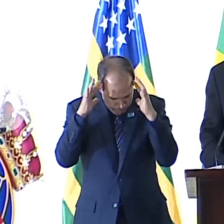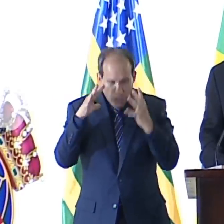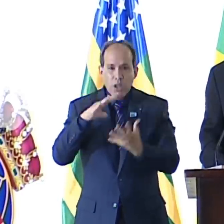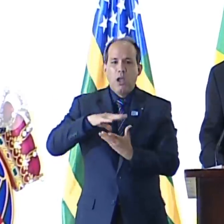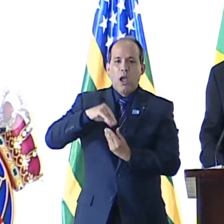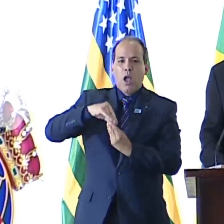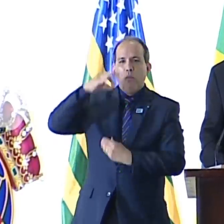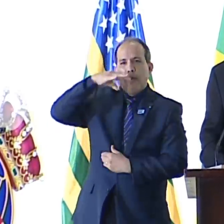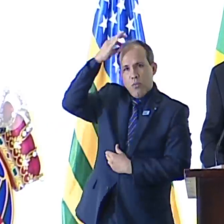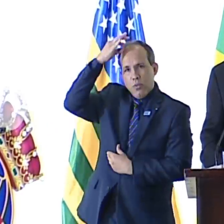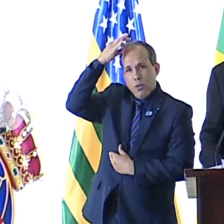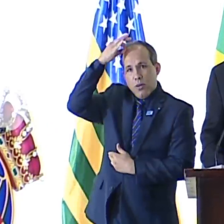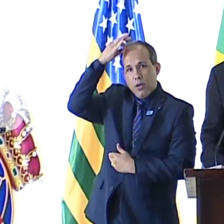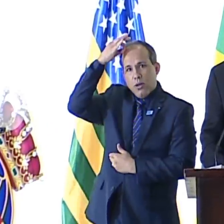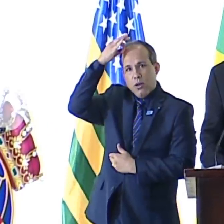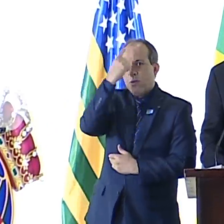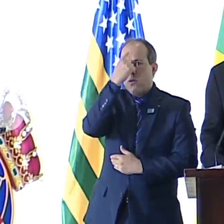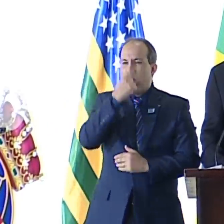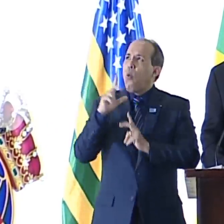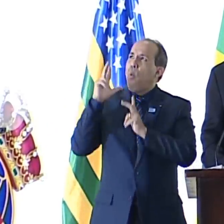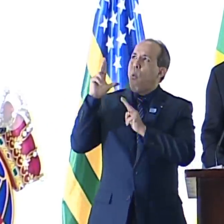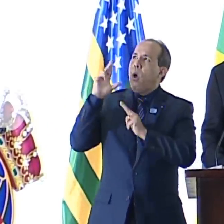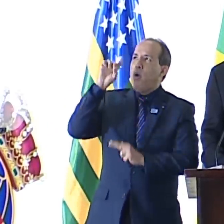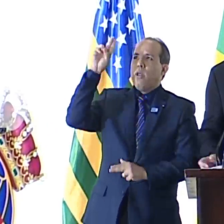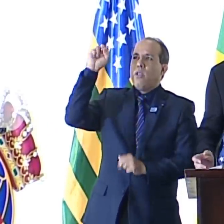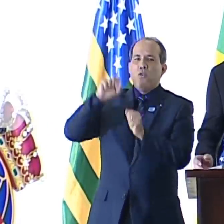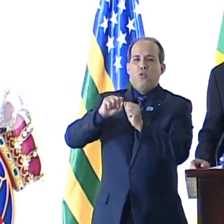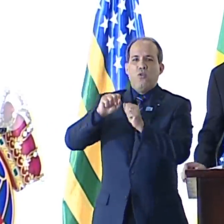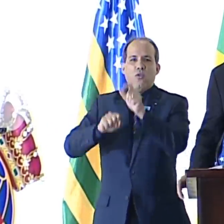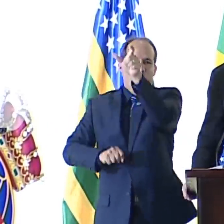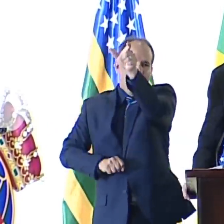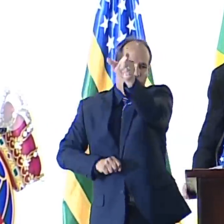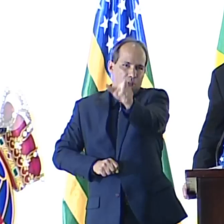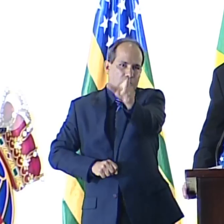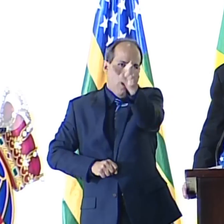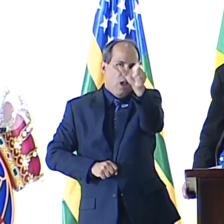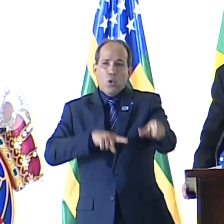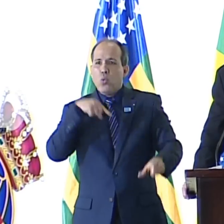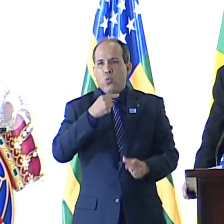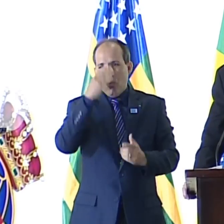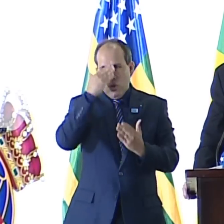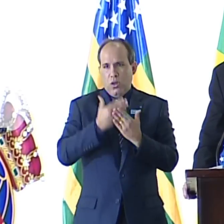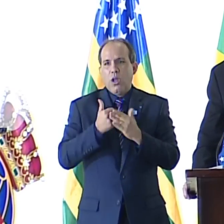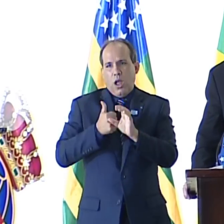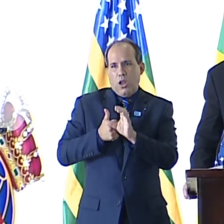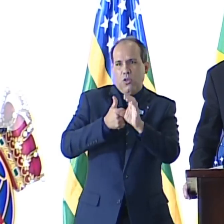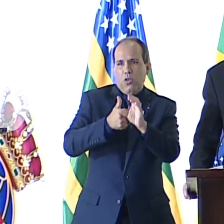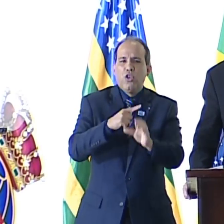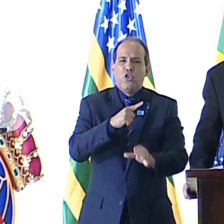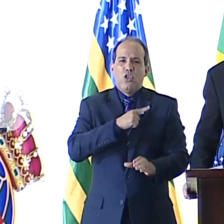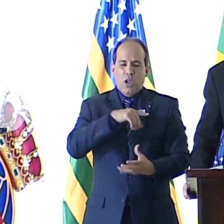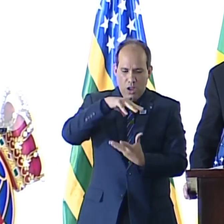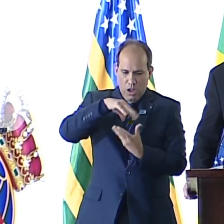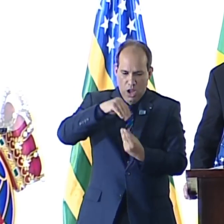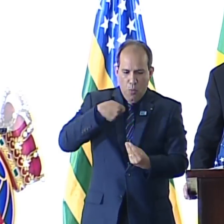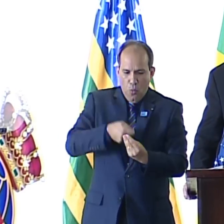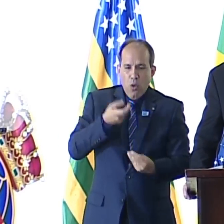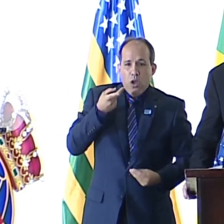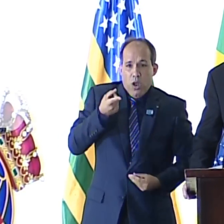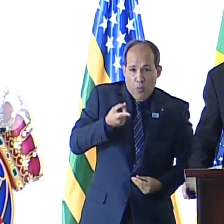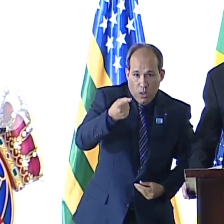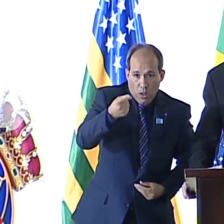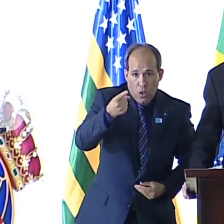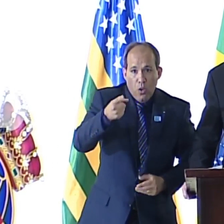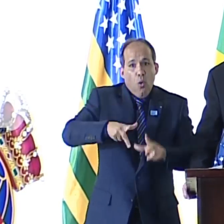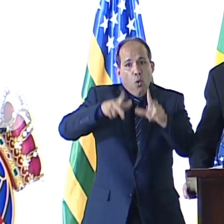espiritual, que é feita à imagem e semelhança do Criador, como acreditamos os cristãos, que possui uma alma imortal, como